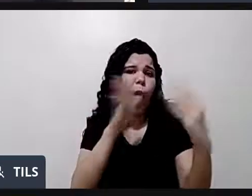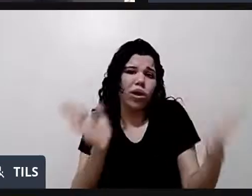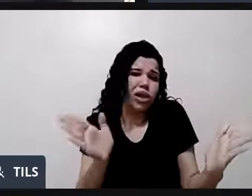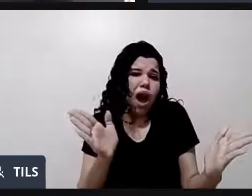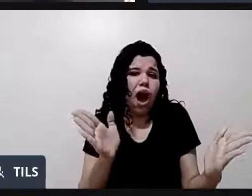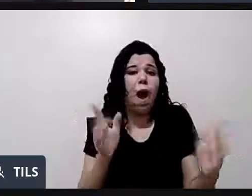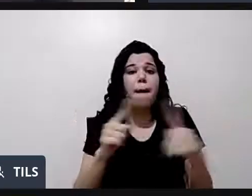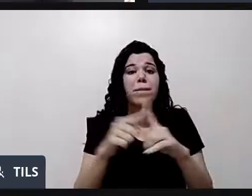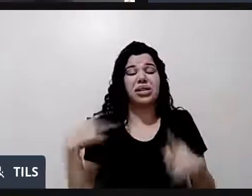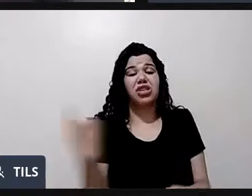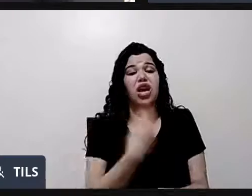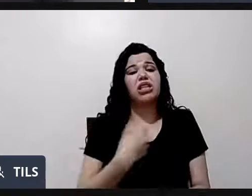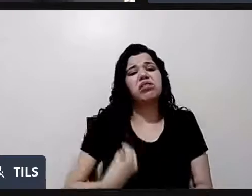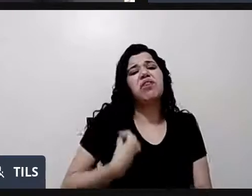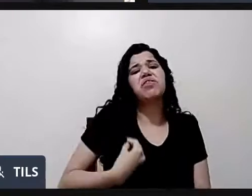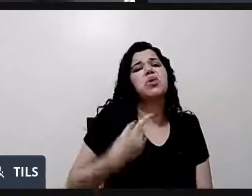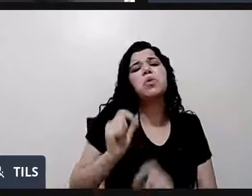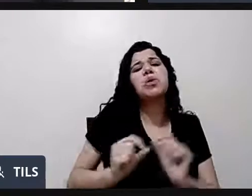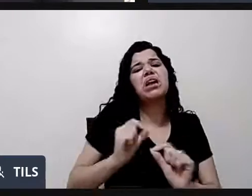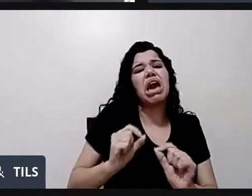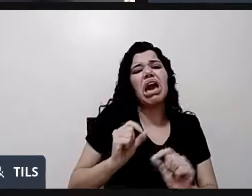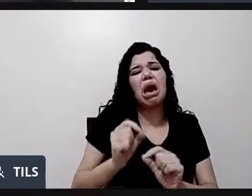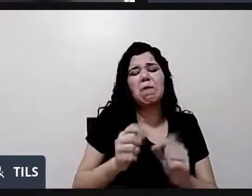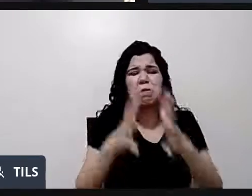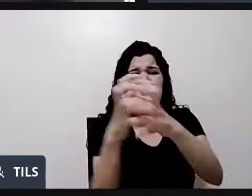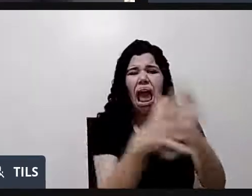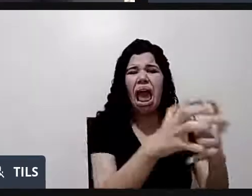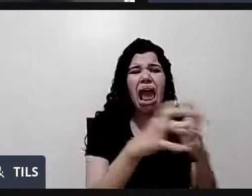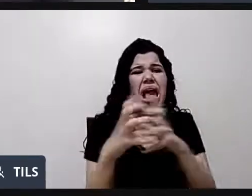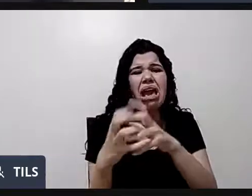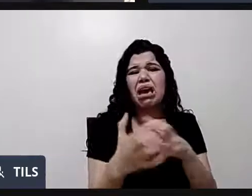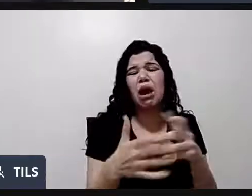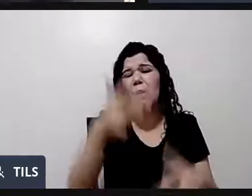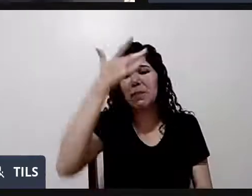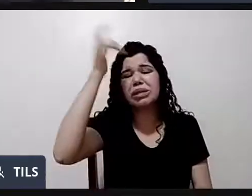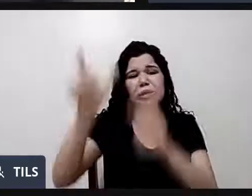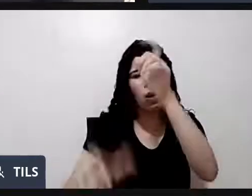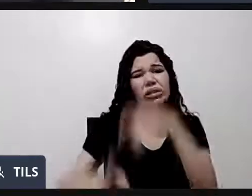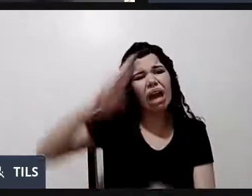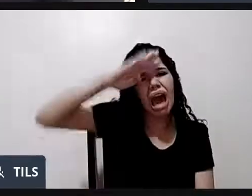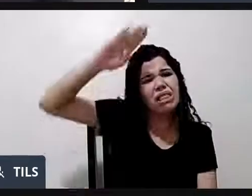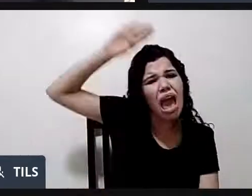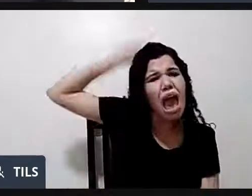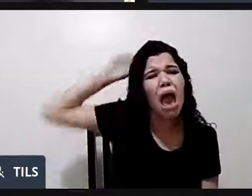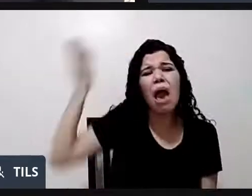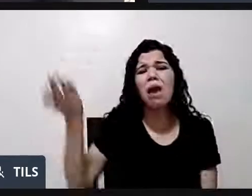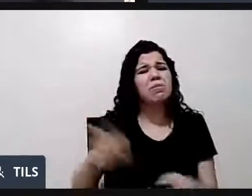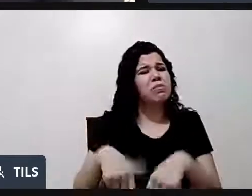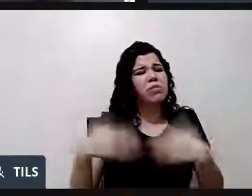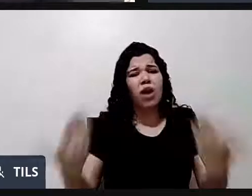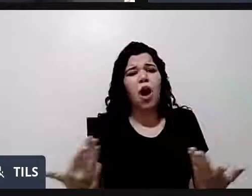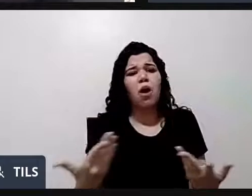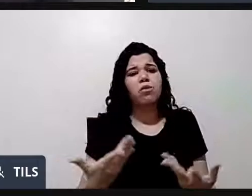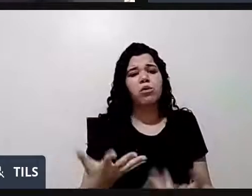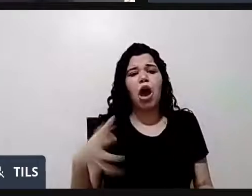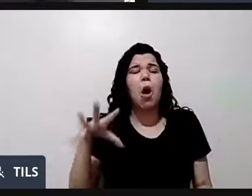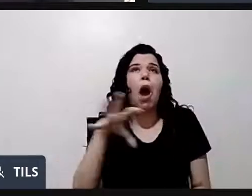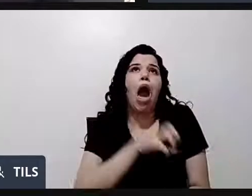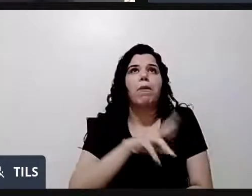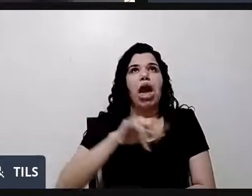briga, às vezes, de picuinhas, de pequenos. O reitor. Pessoas não escolheram o reitor. Então, eu amo o reitor. Enquanto o reitor não escolheram